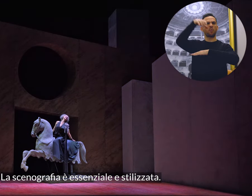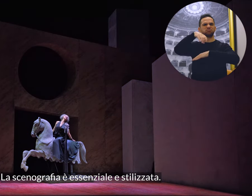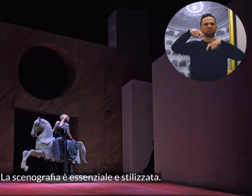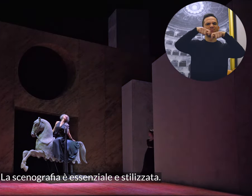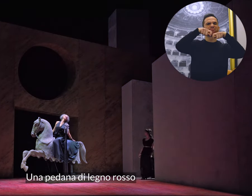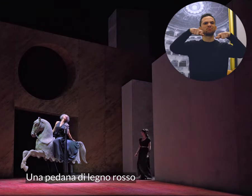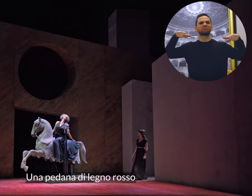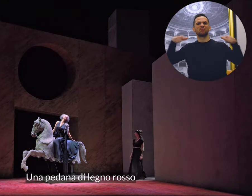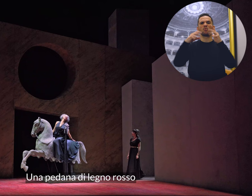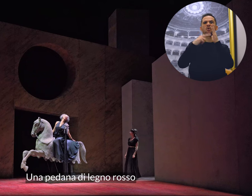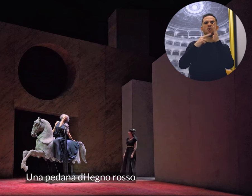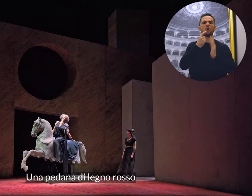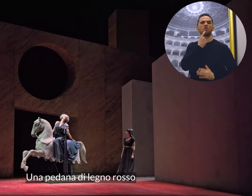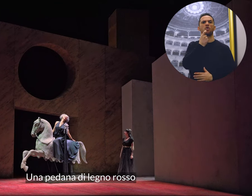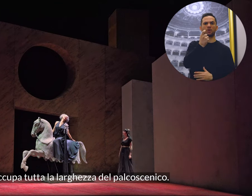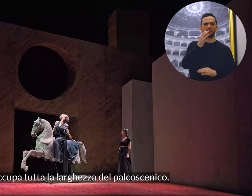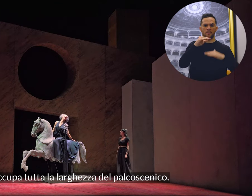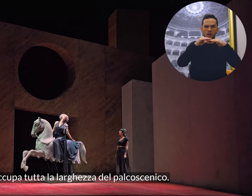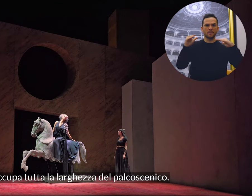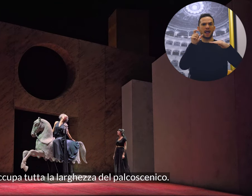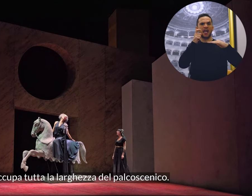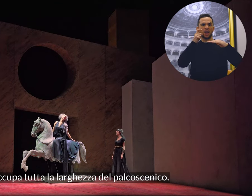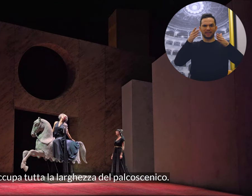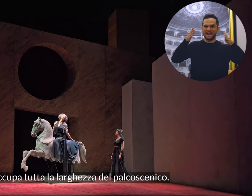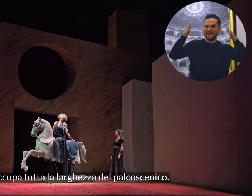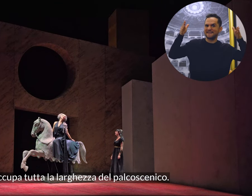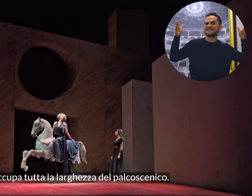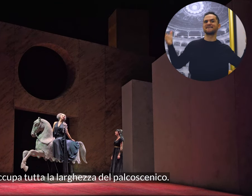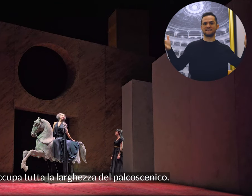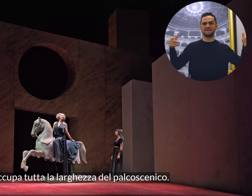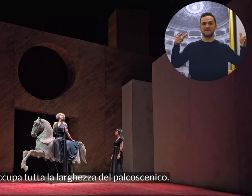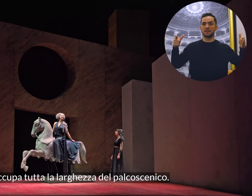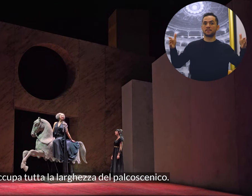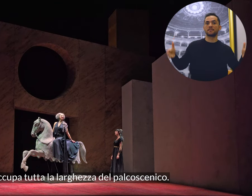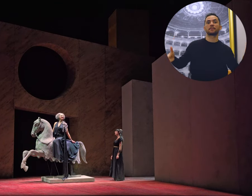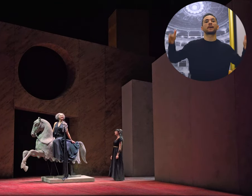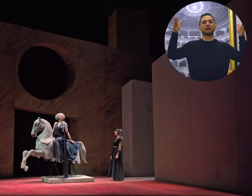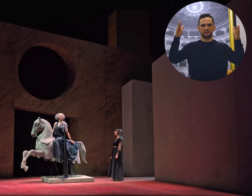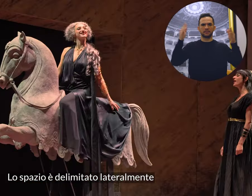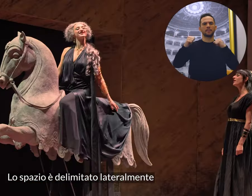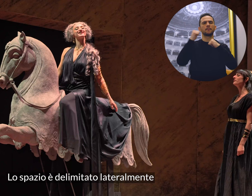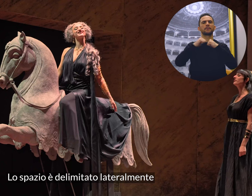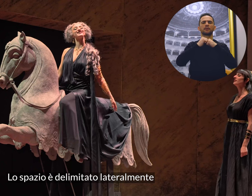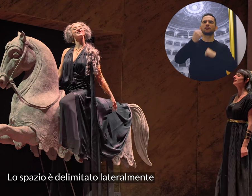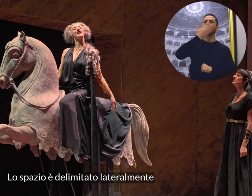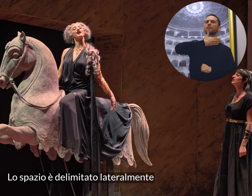Una pedana di legno rosso occupa tutta la larghezza del palcoscenico. Lo spazio è delimitato